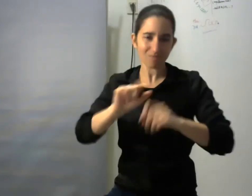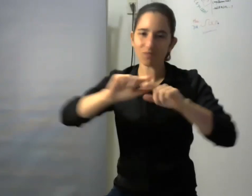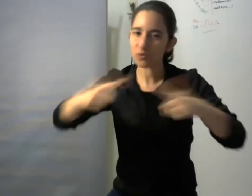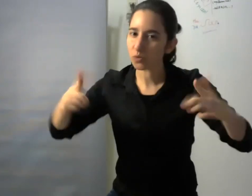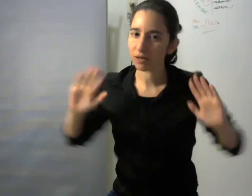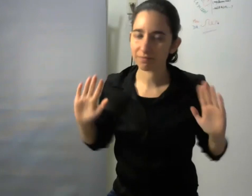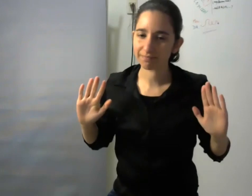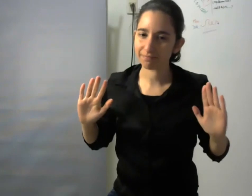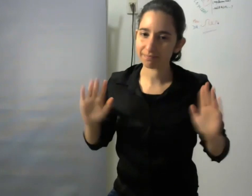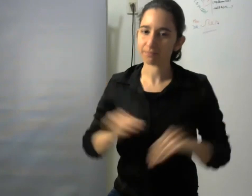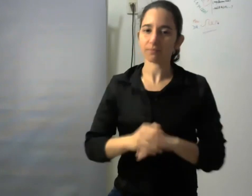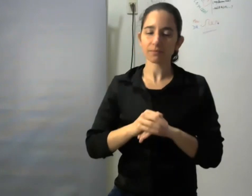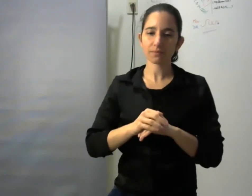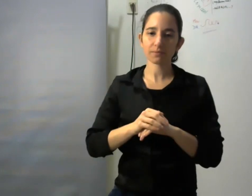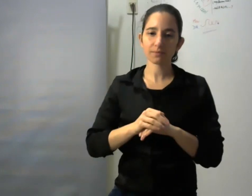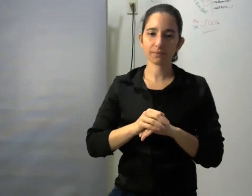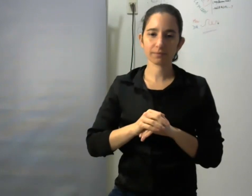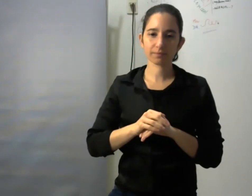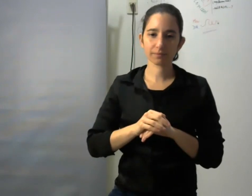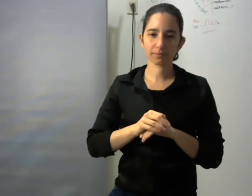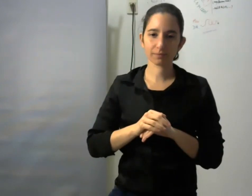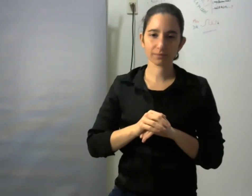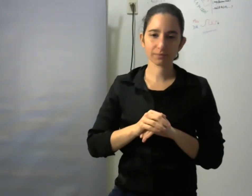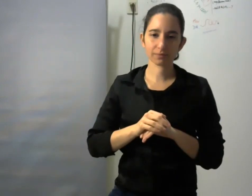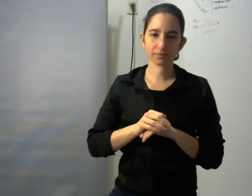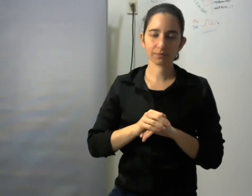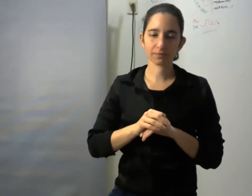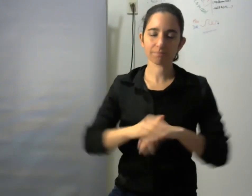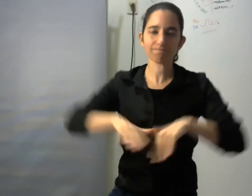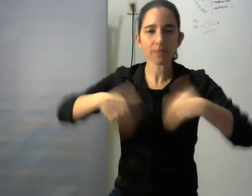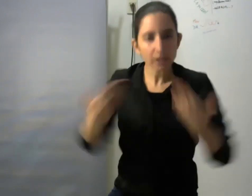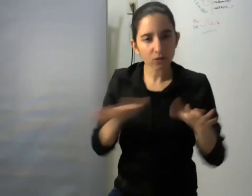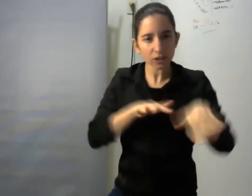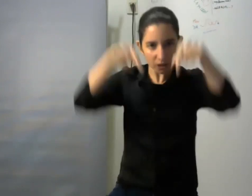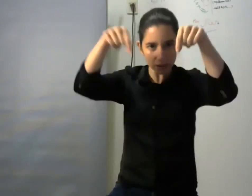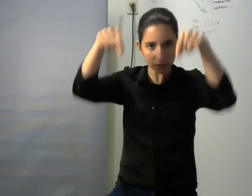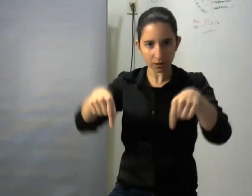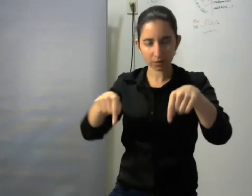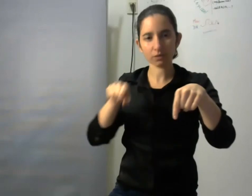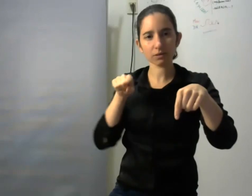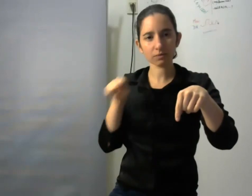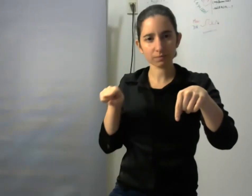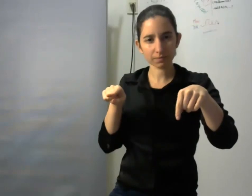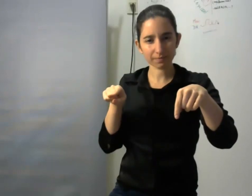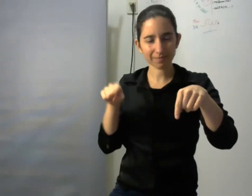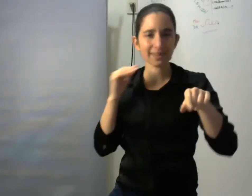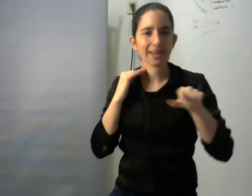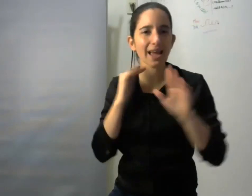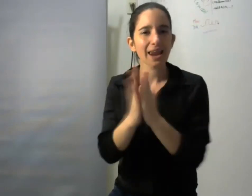y en este caso este libro tiene todo que ver con